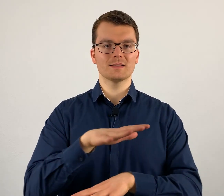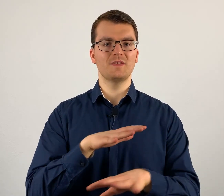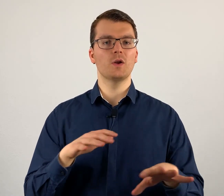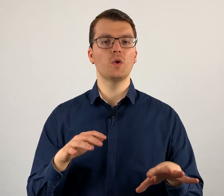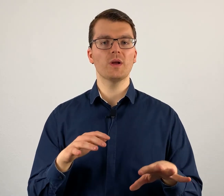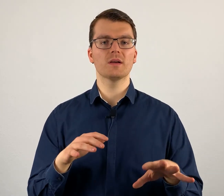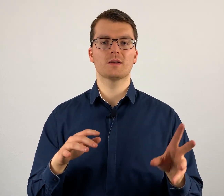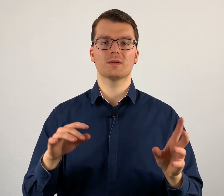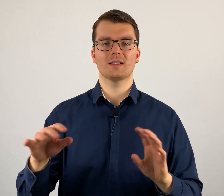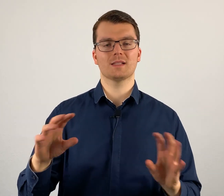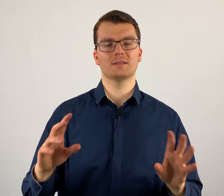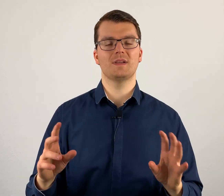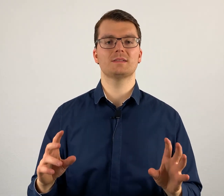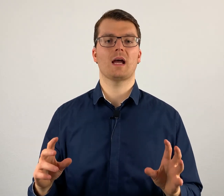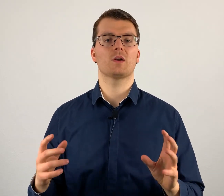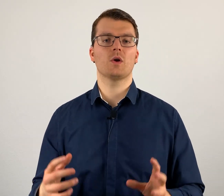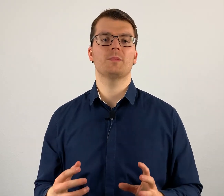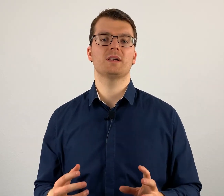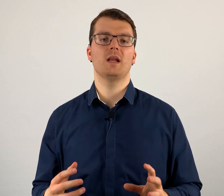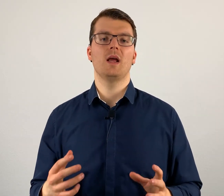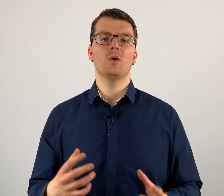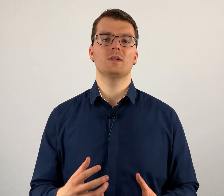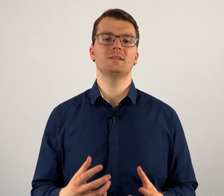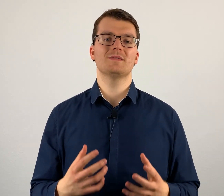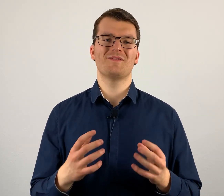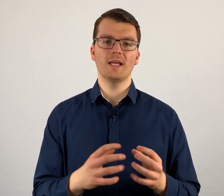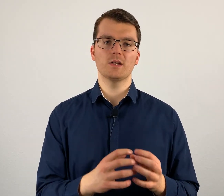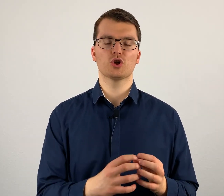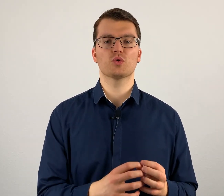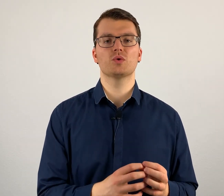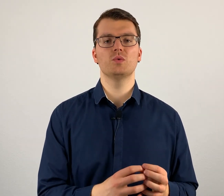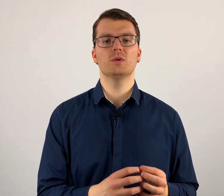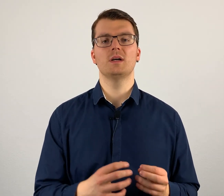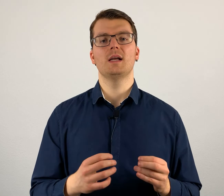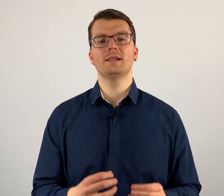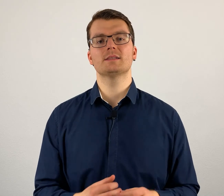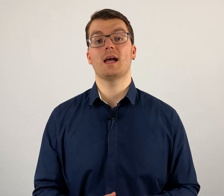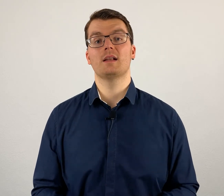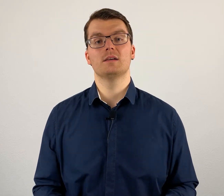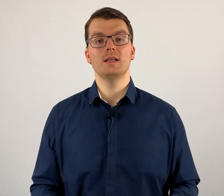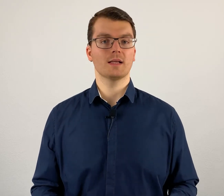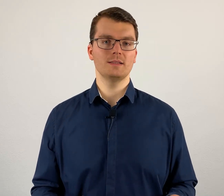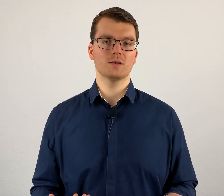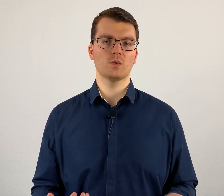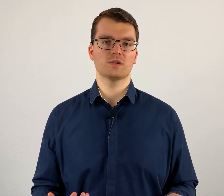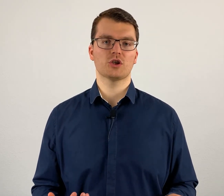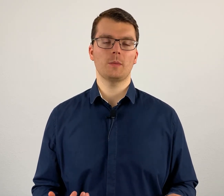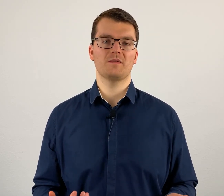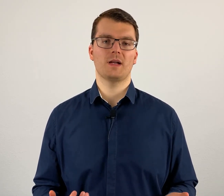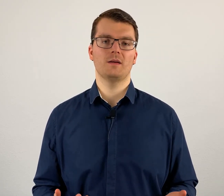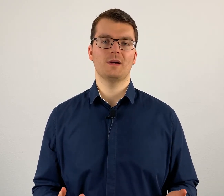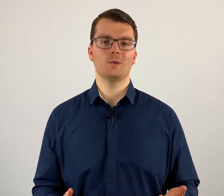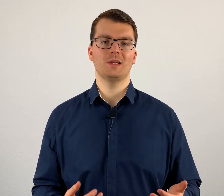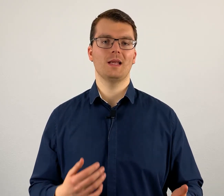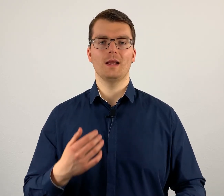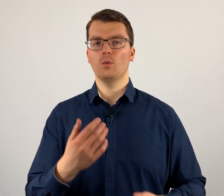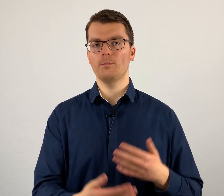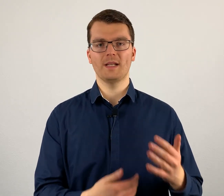ganz viele Lücken und ganz, ganz viele Sachen doppelt. Und diese fehlende Struktur ist eine riesengroße Stolperfalle, weil du dich mit